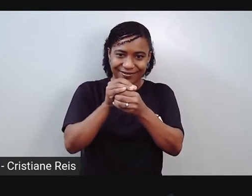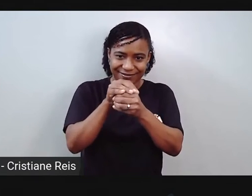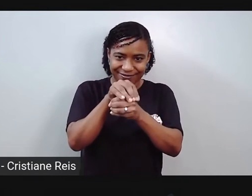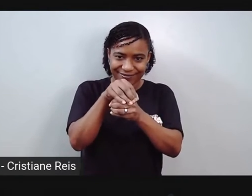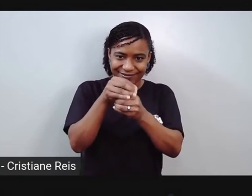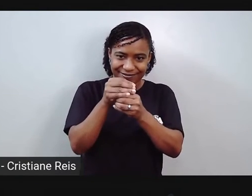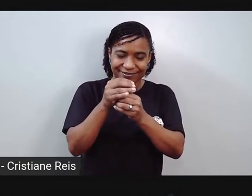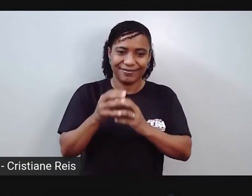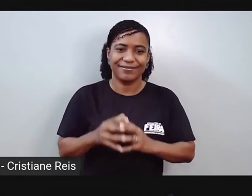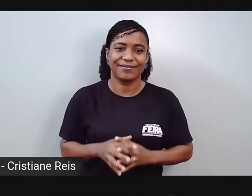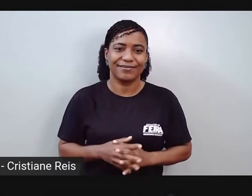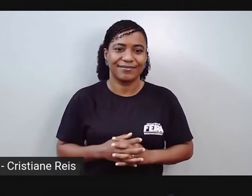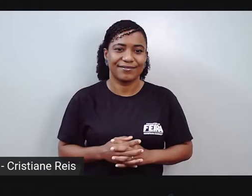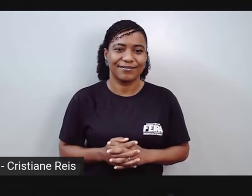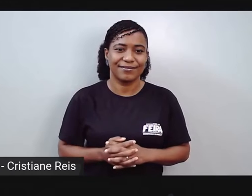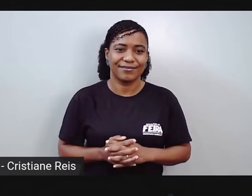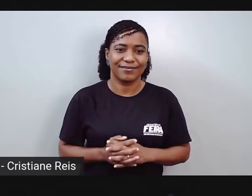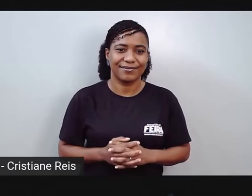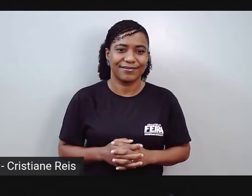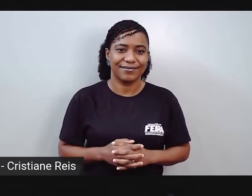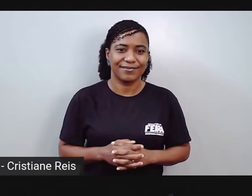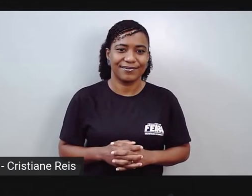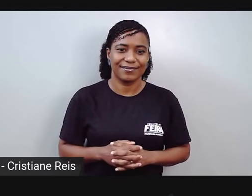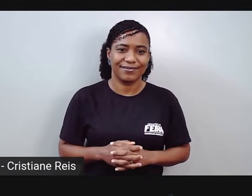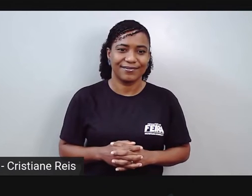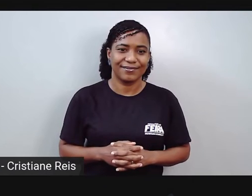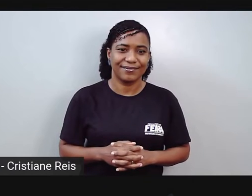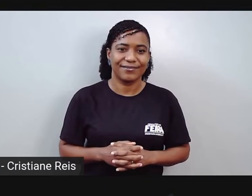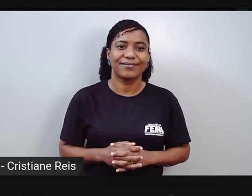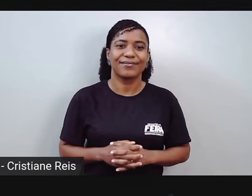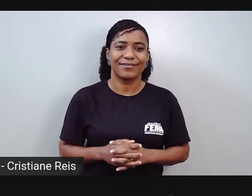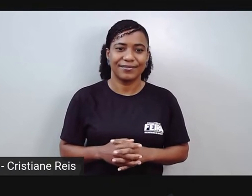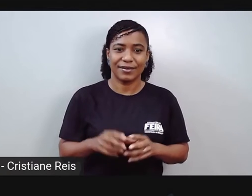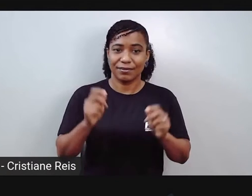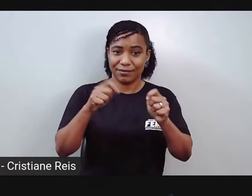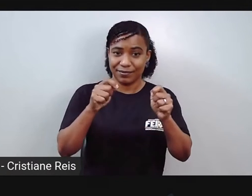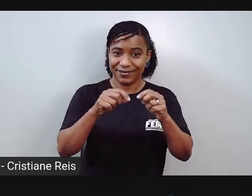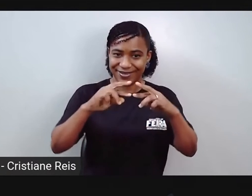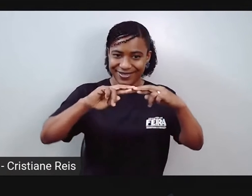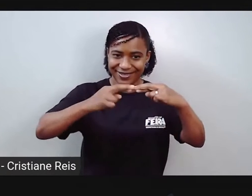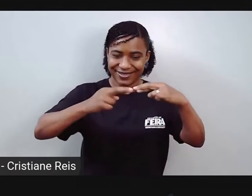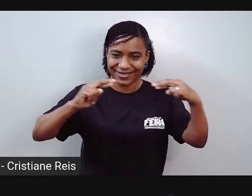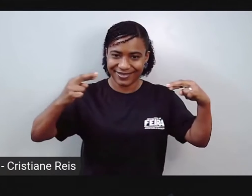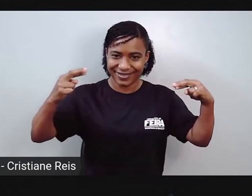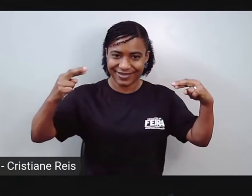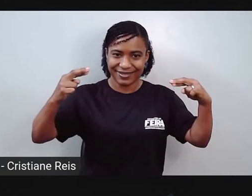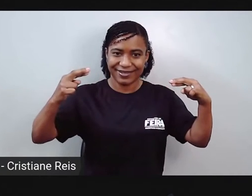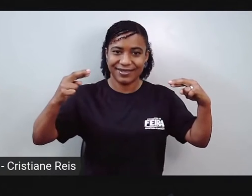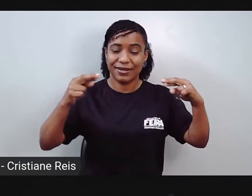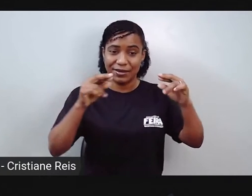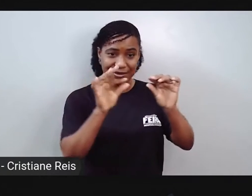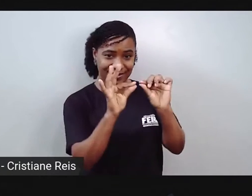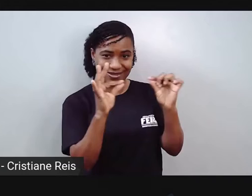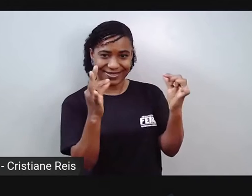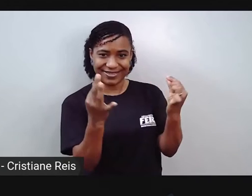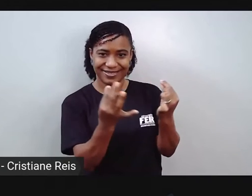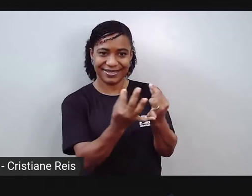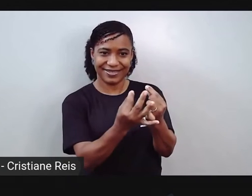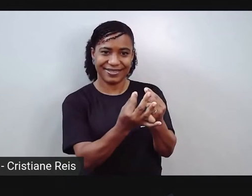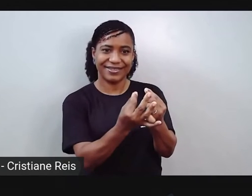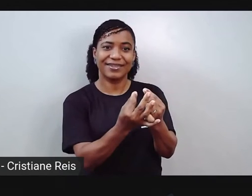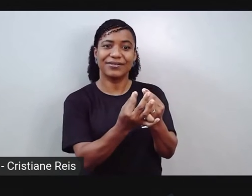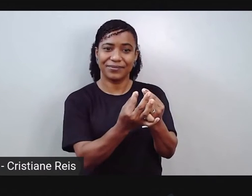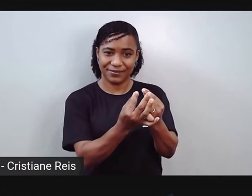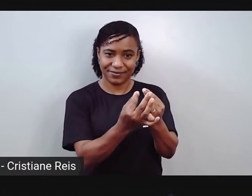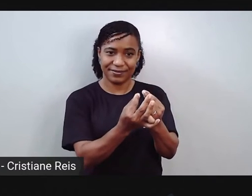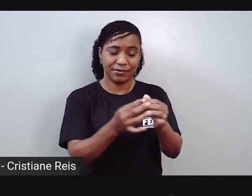E aí você vai precisar da fita. Corta um pedacinho de fita. E você vai prender